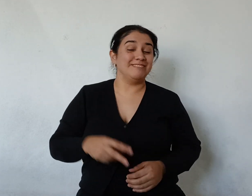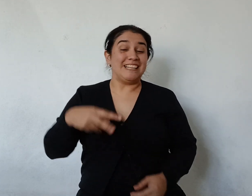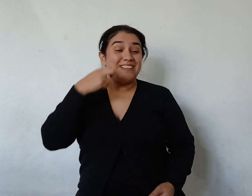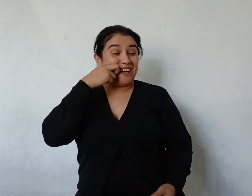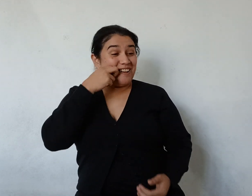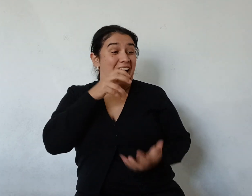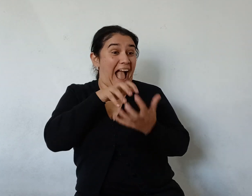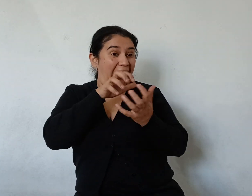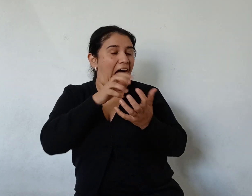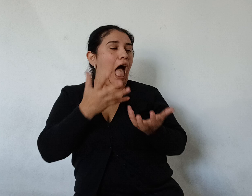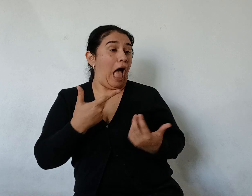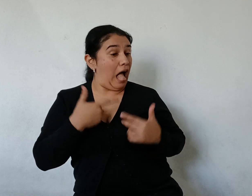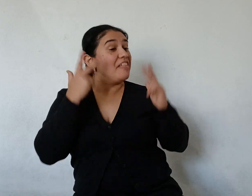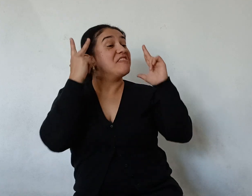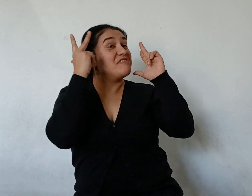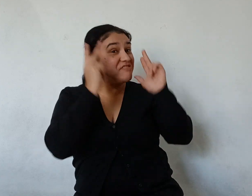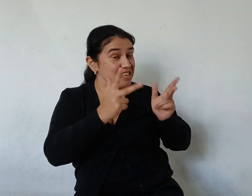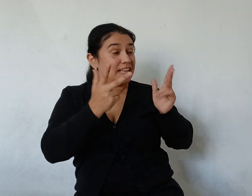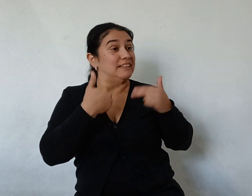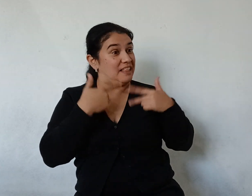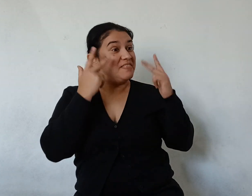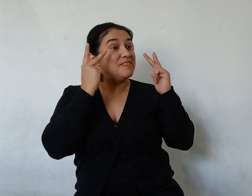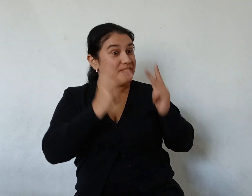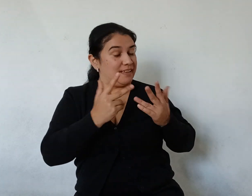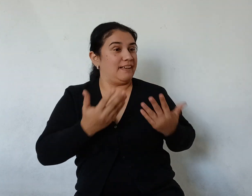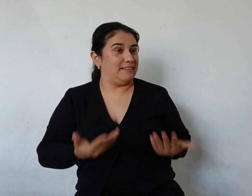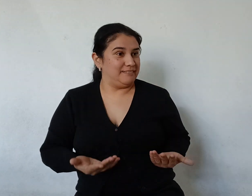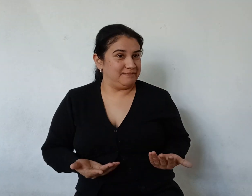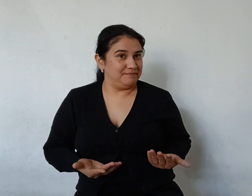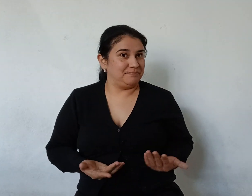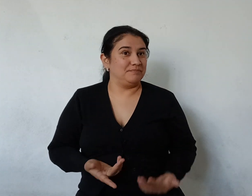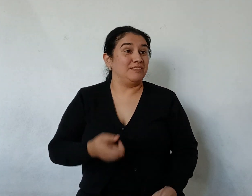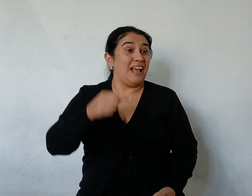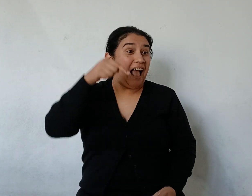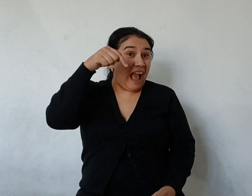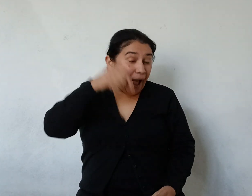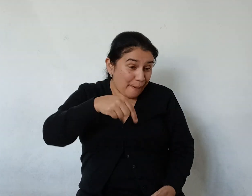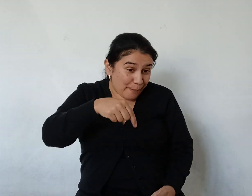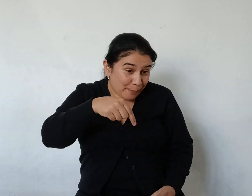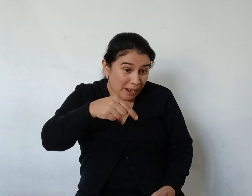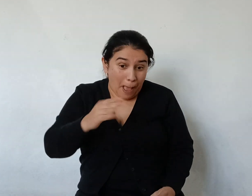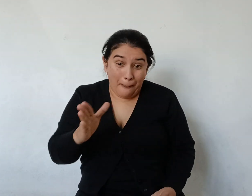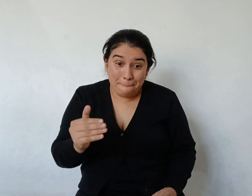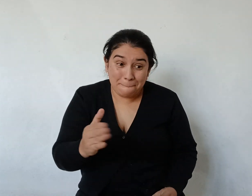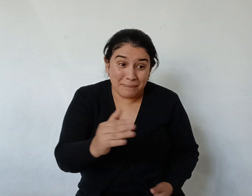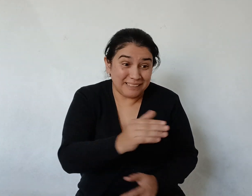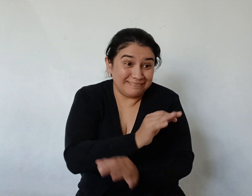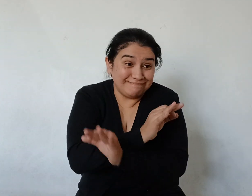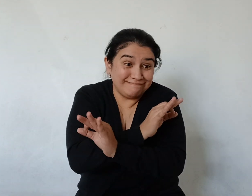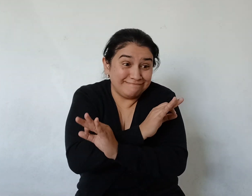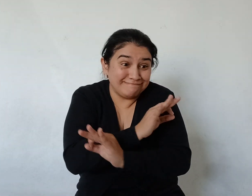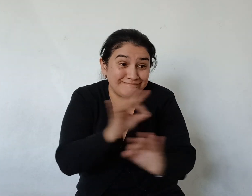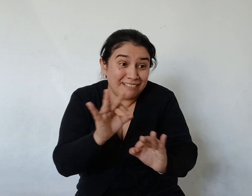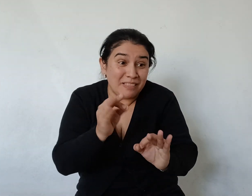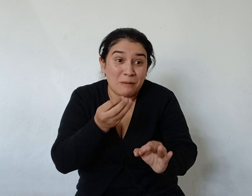entonces el viejo yacaré Ya no tenemos nada que comer Y todos los peces se han ido